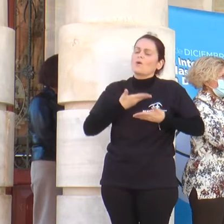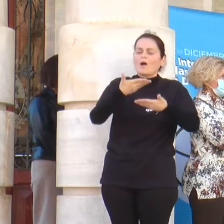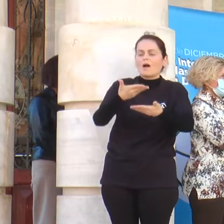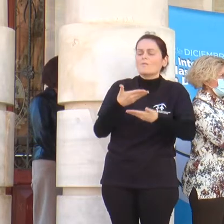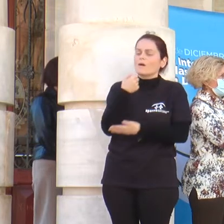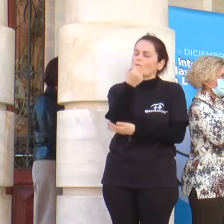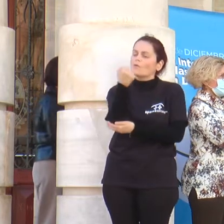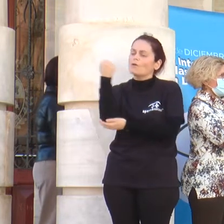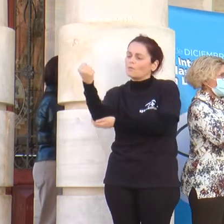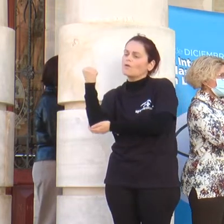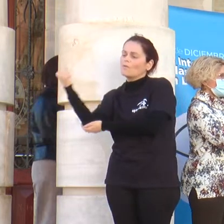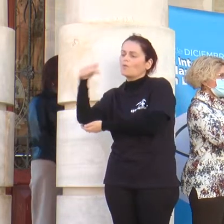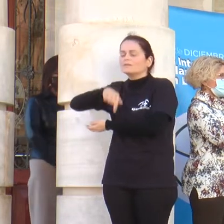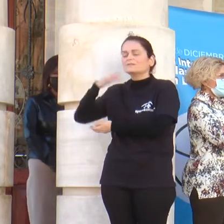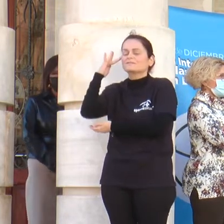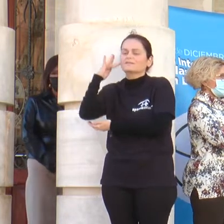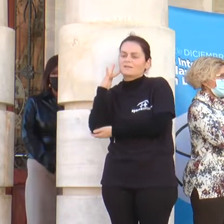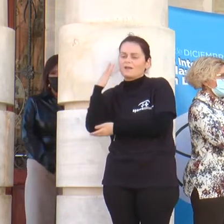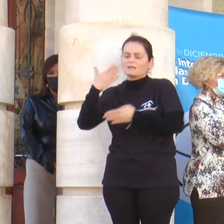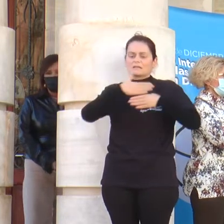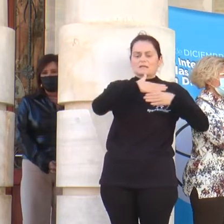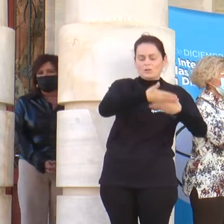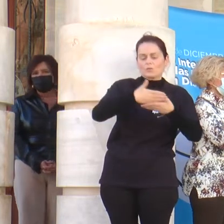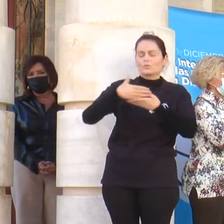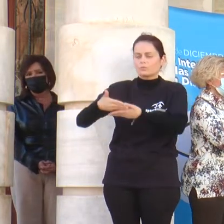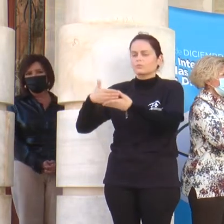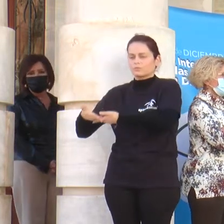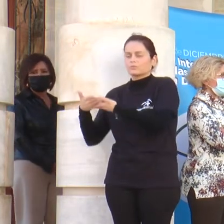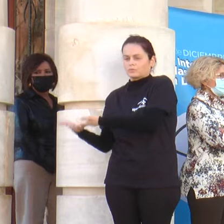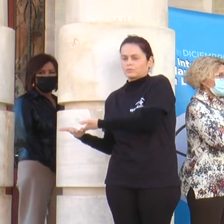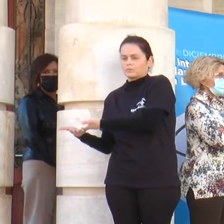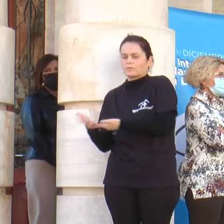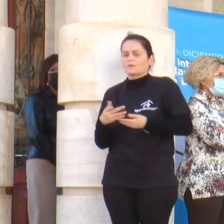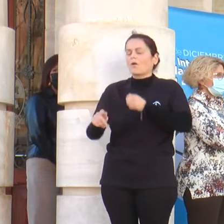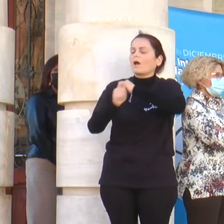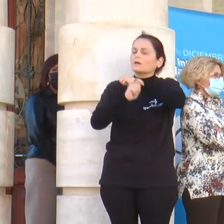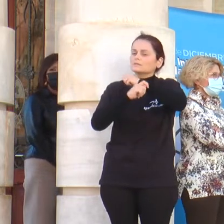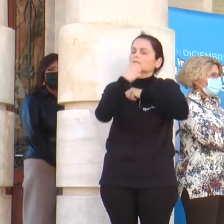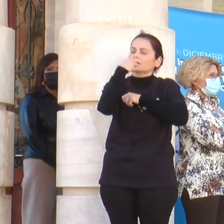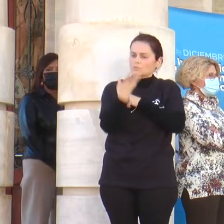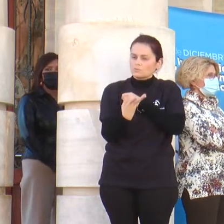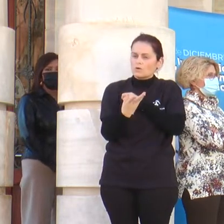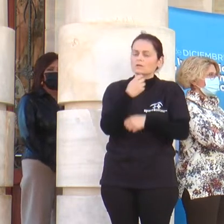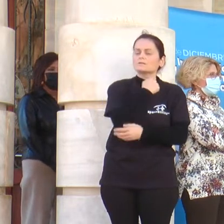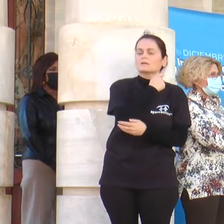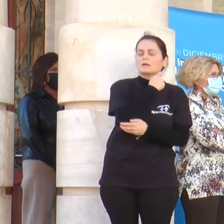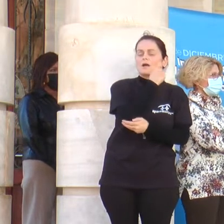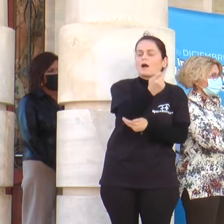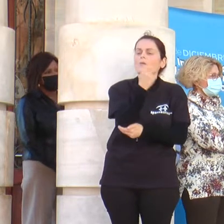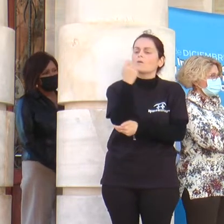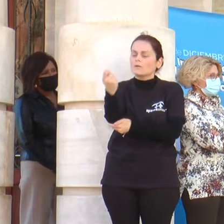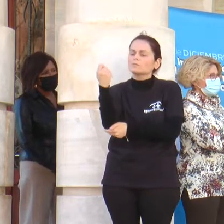en este día. Si eliminamos la barrera de nuestro entorno con buenas estrategias, si apoyamos sin pedir